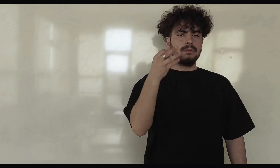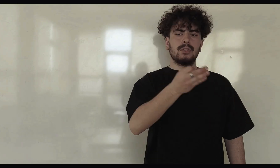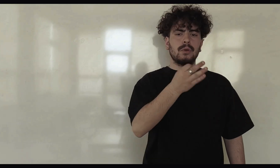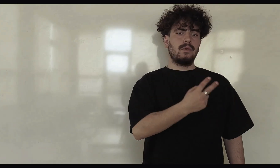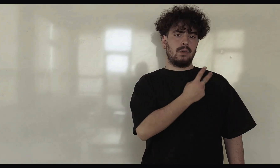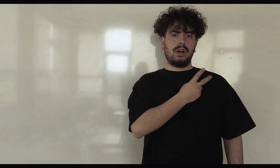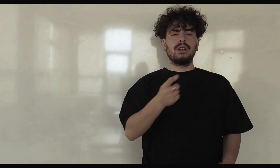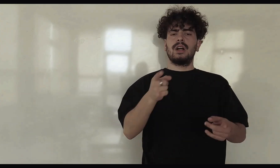América.